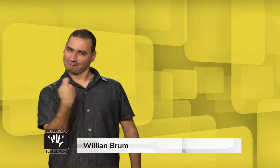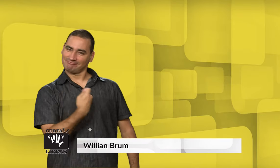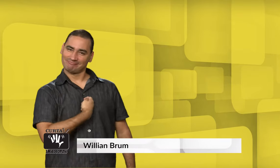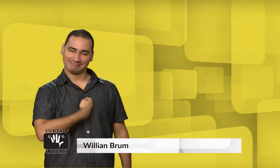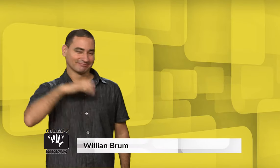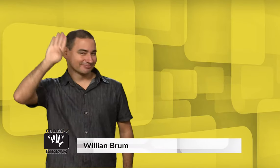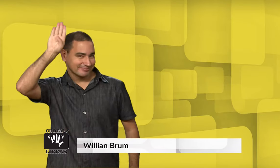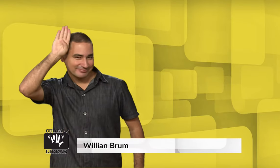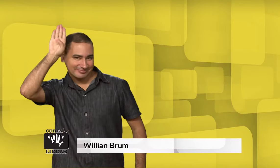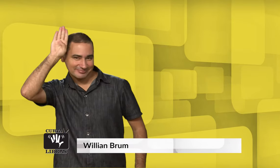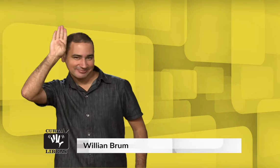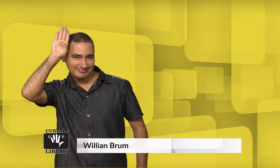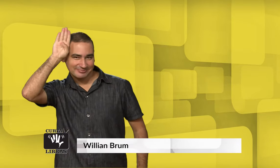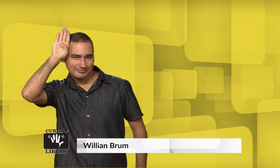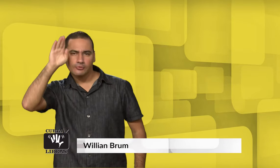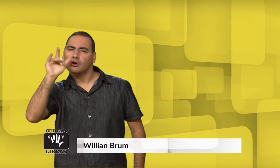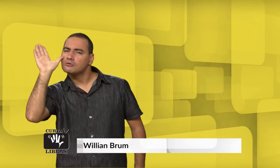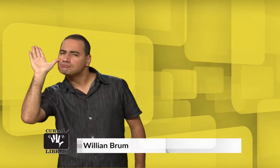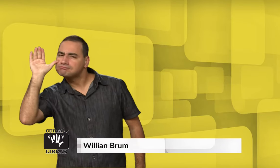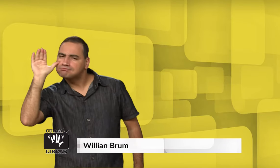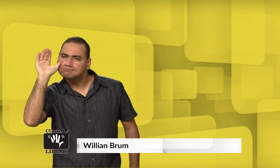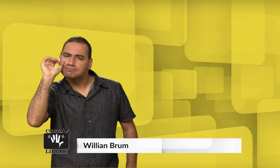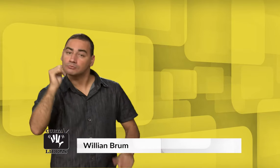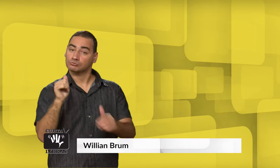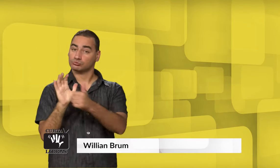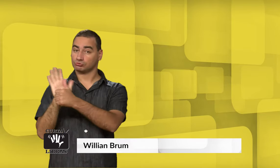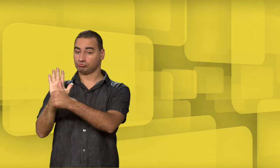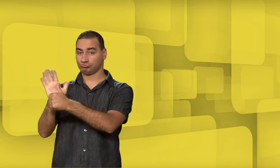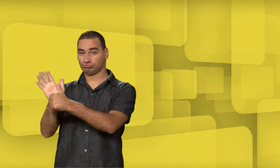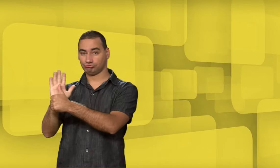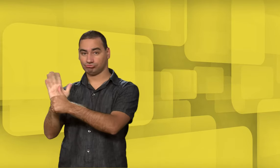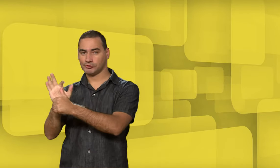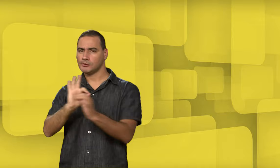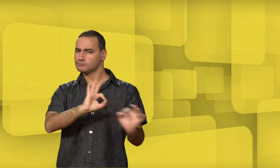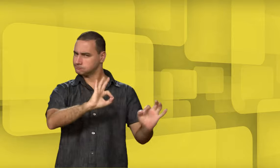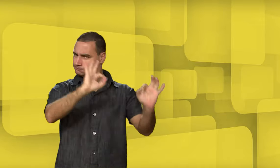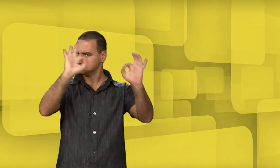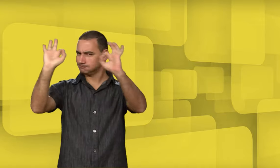é esse. Assistiu o Curta Libras? Gostou?